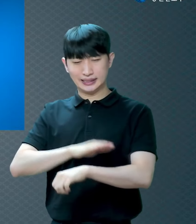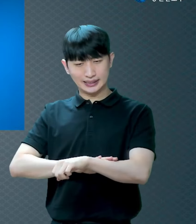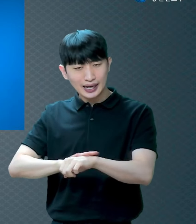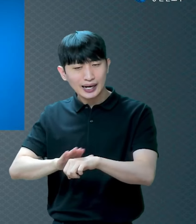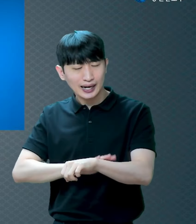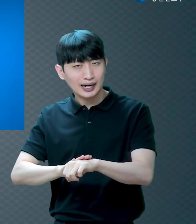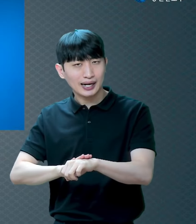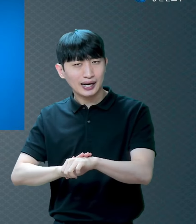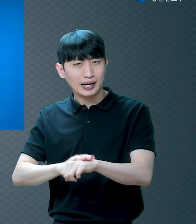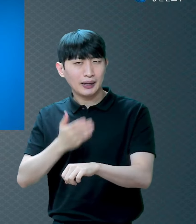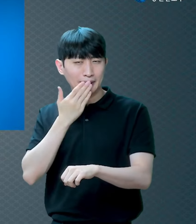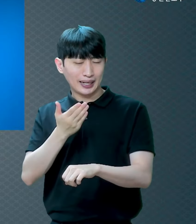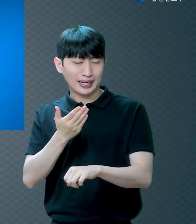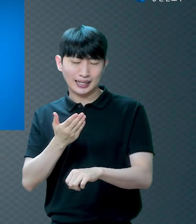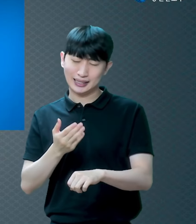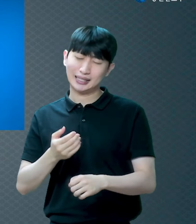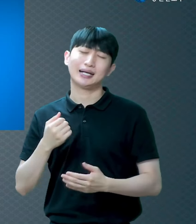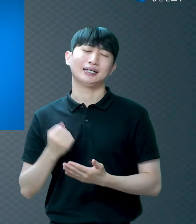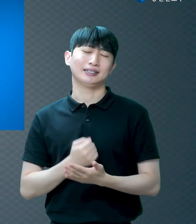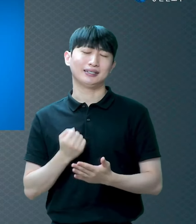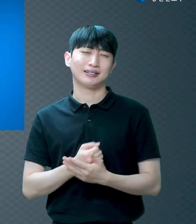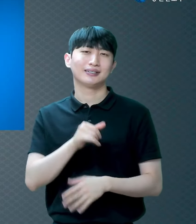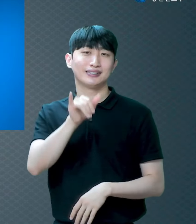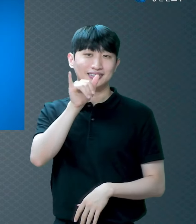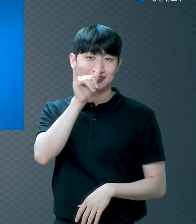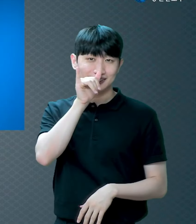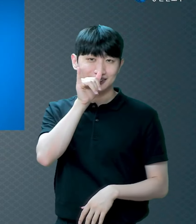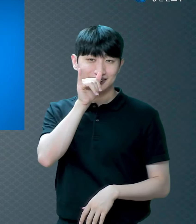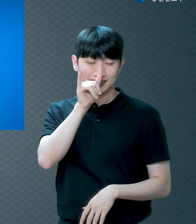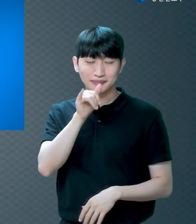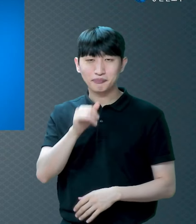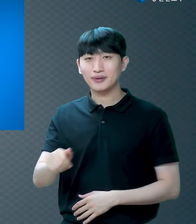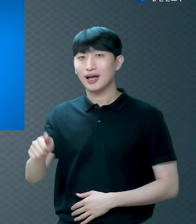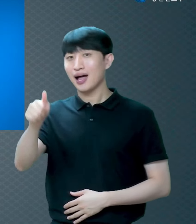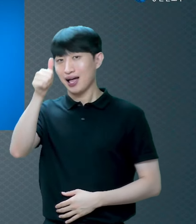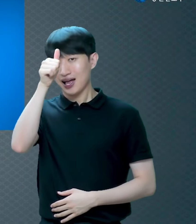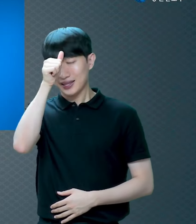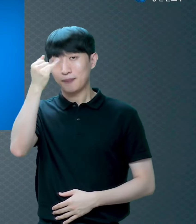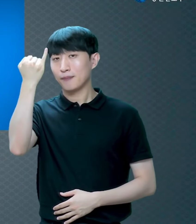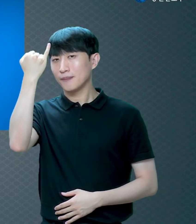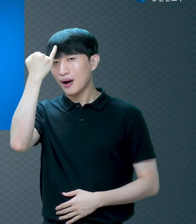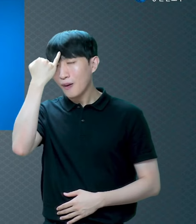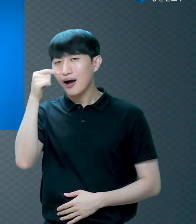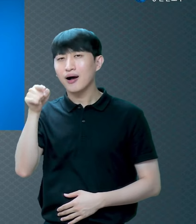아담과 하와는 에덴 동산이 늘 그리웠을 거예요